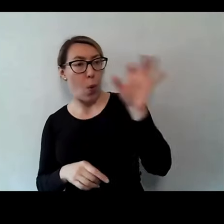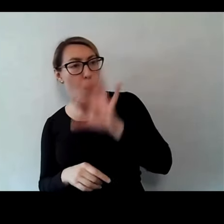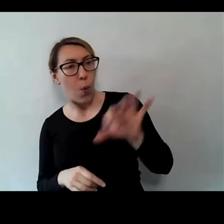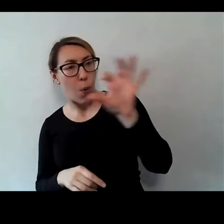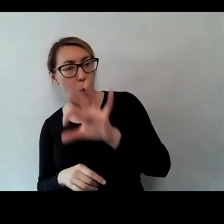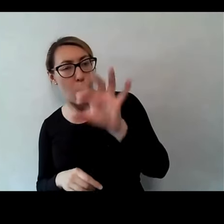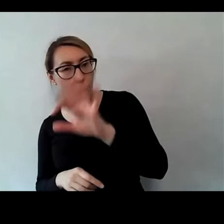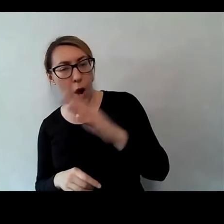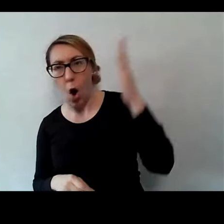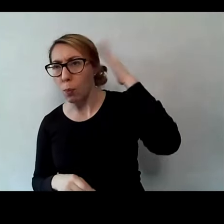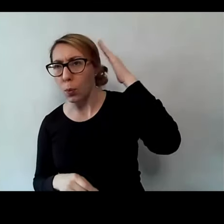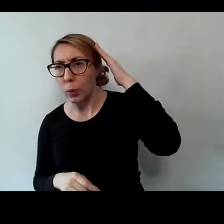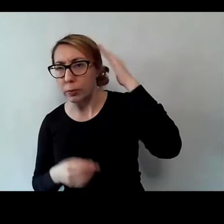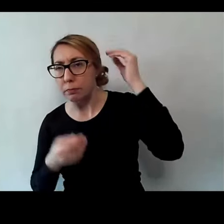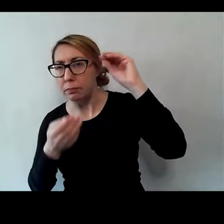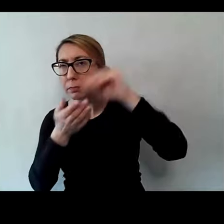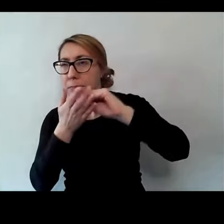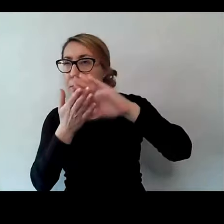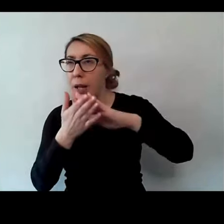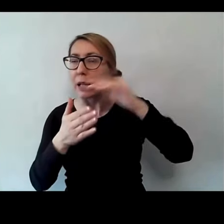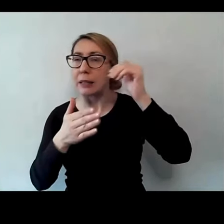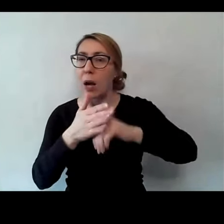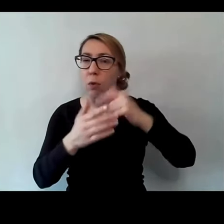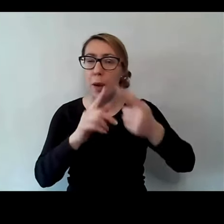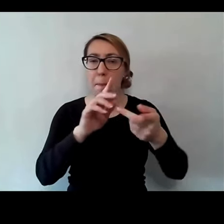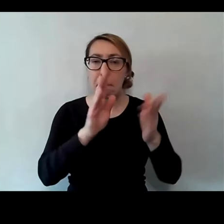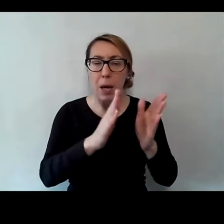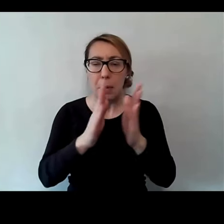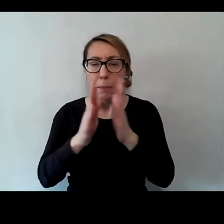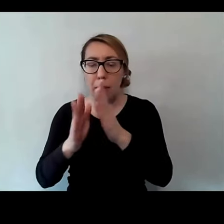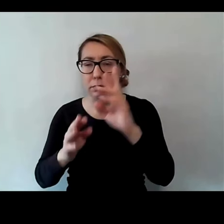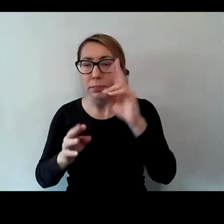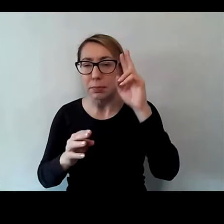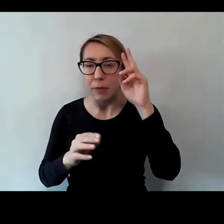rejestruje pewne zachowania skutkowo-przyczynowe,